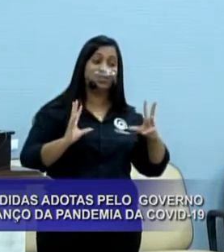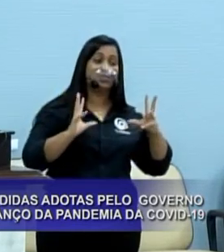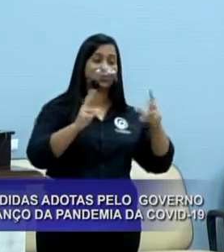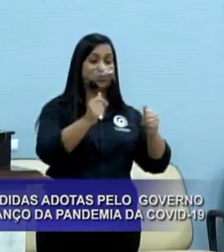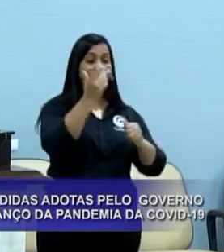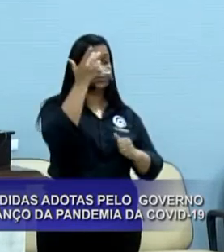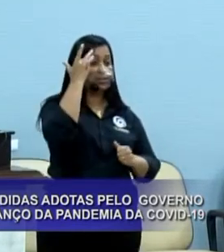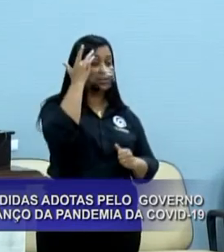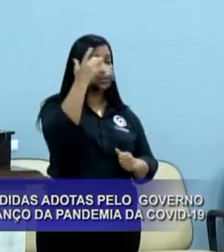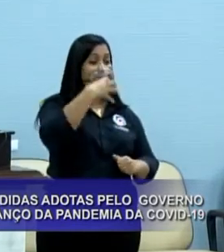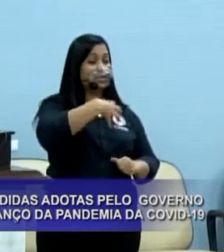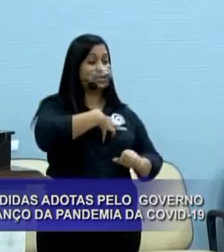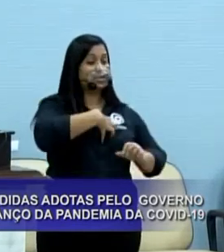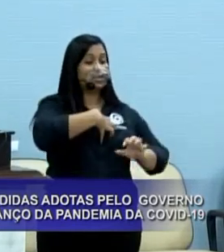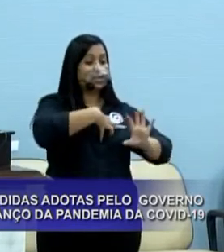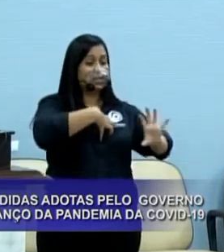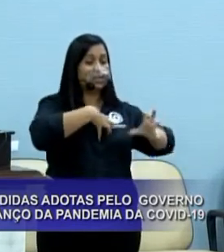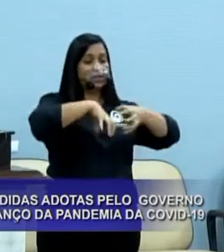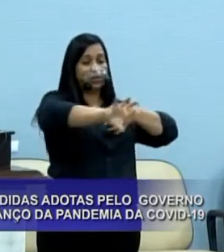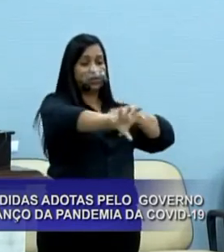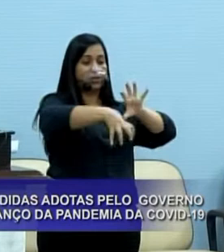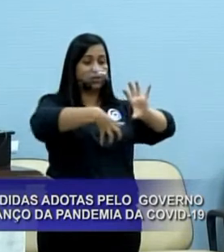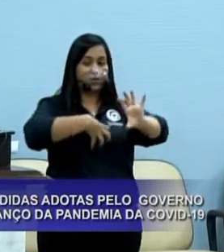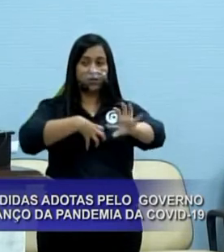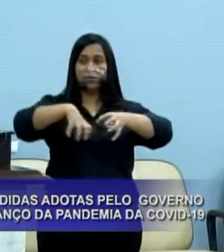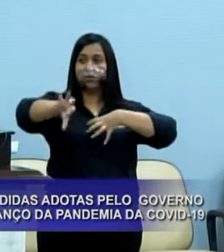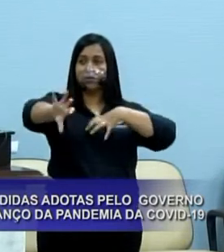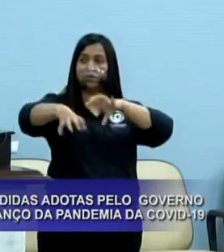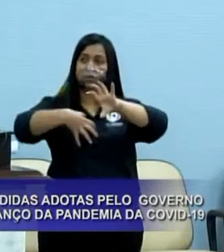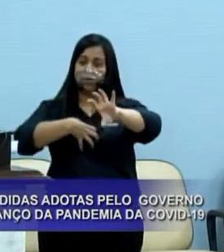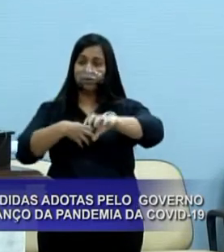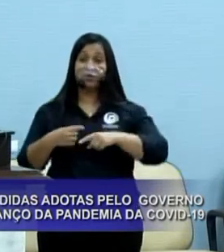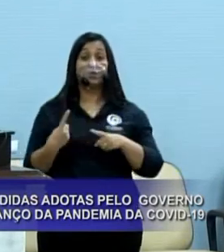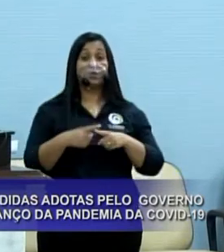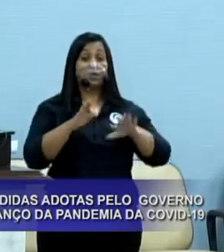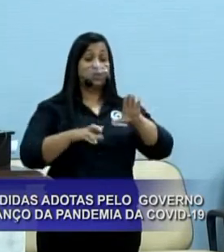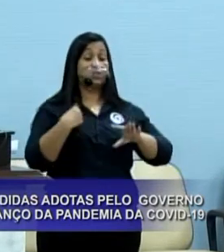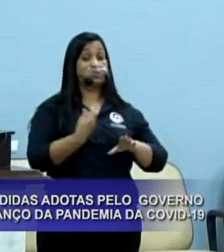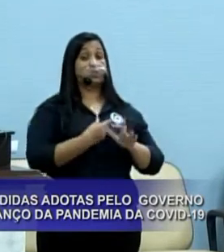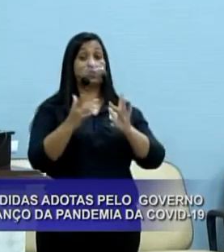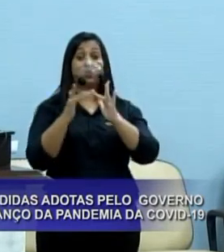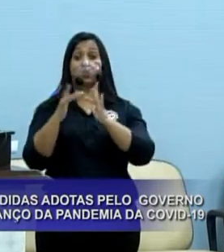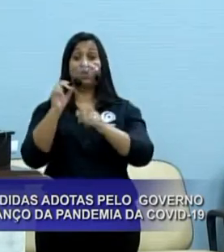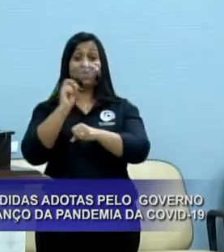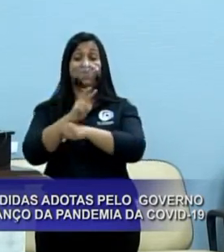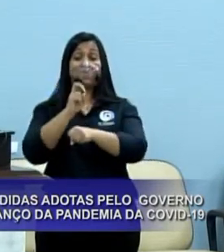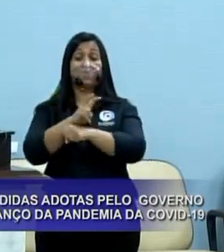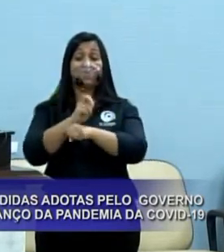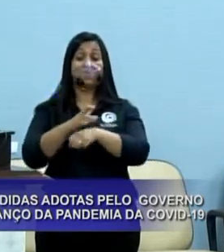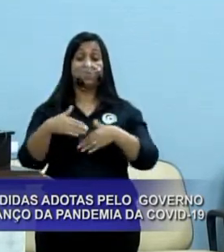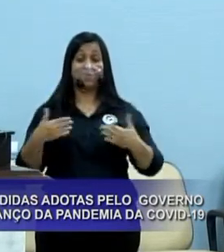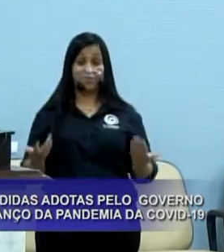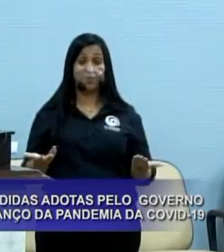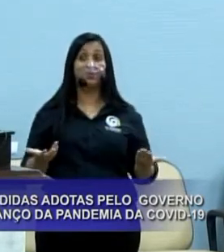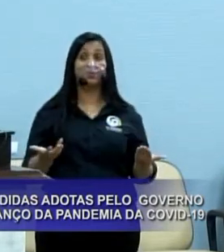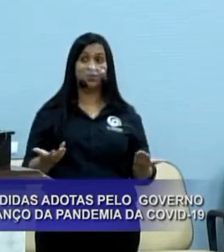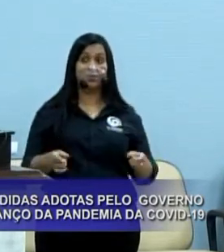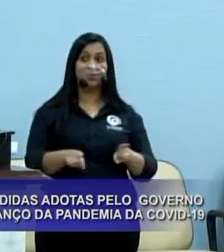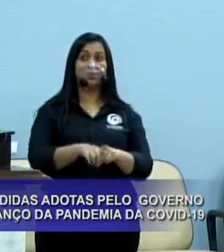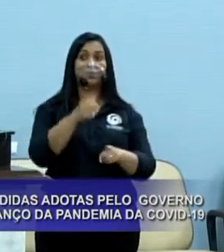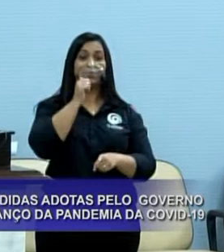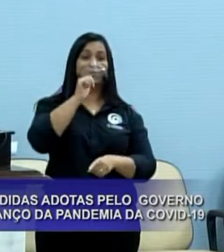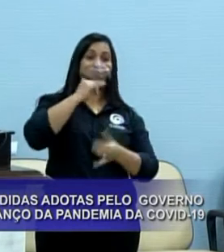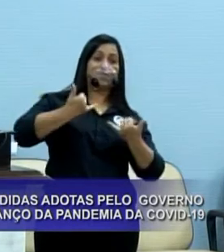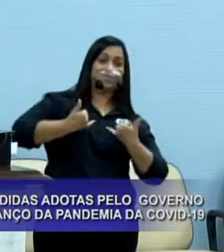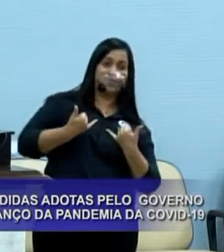pensarmos no próximo, talvez nós que tenhamos contato com o vírus iremos superá-lo, mas vamos pensar nos mais idosos. Tive a notícia pela minha mãe